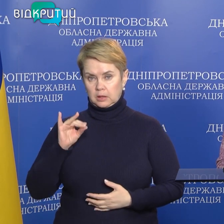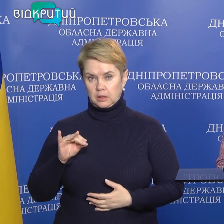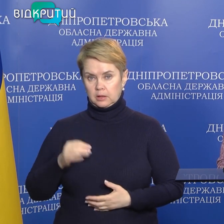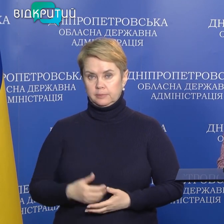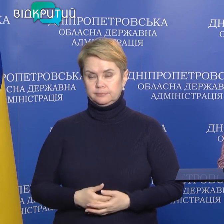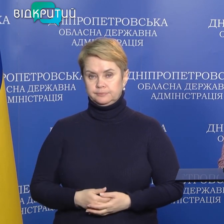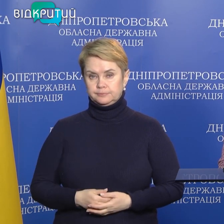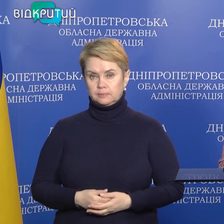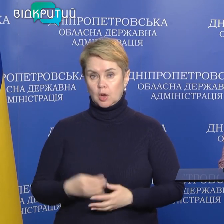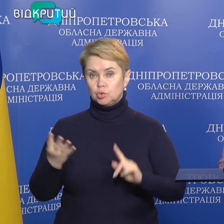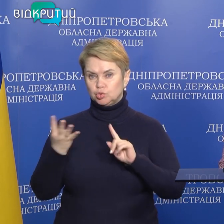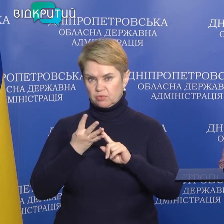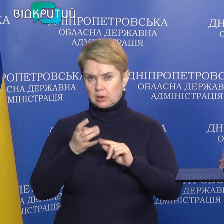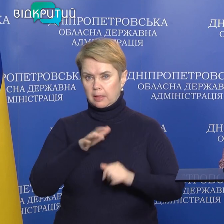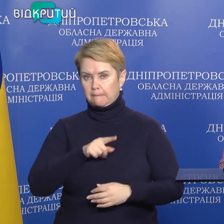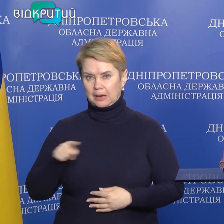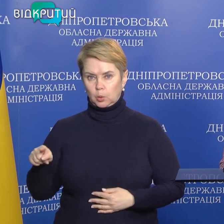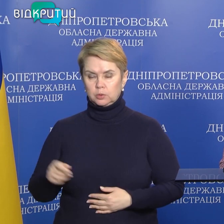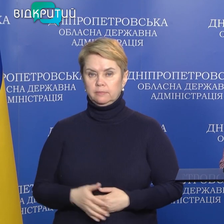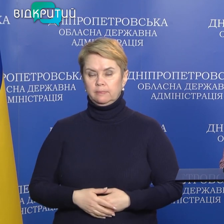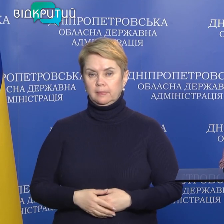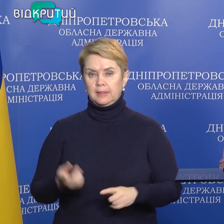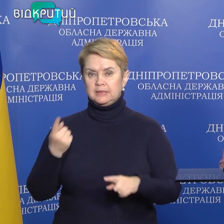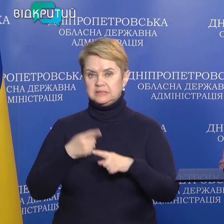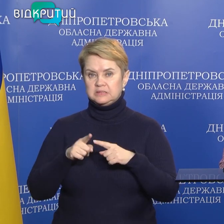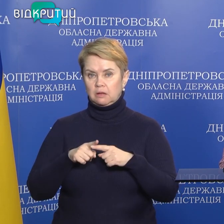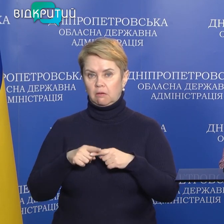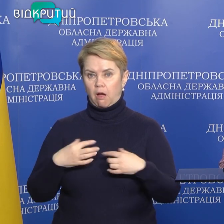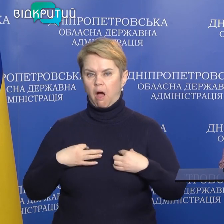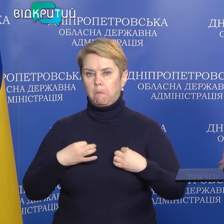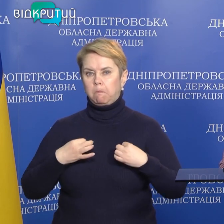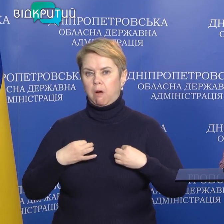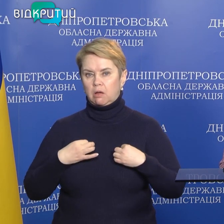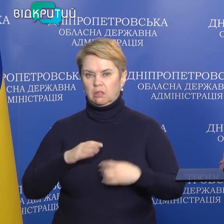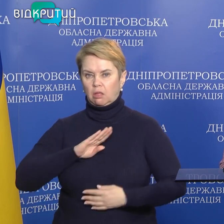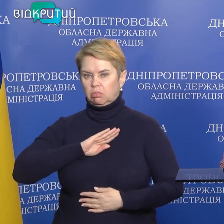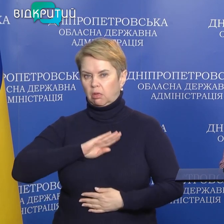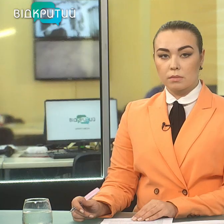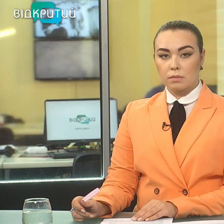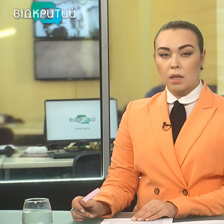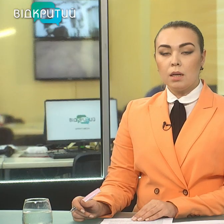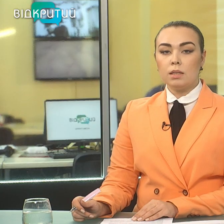І четвертий період – це апатія, депресія.